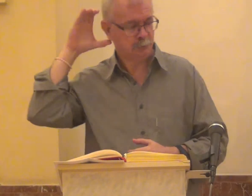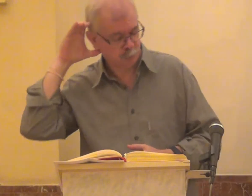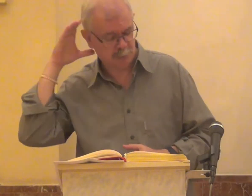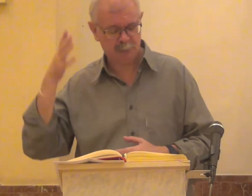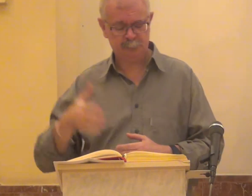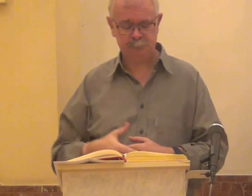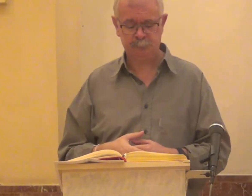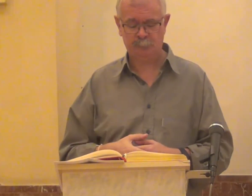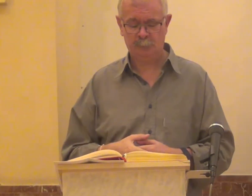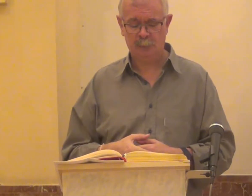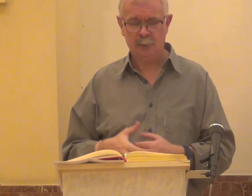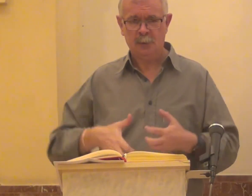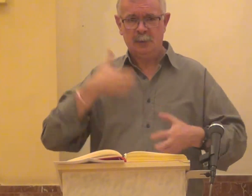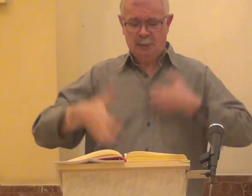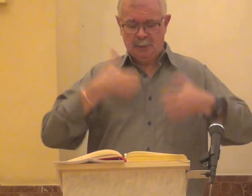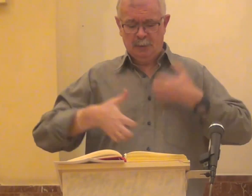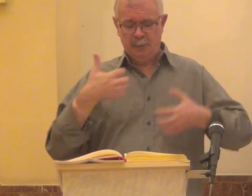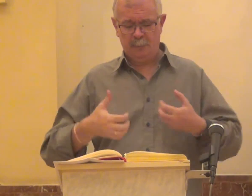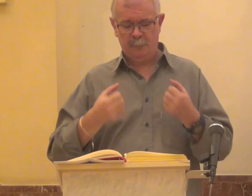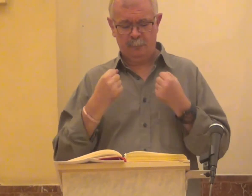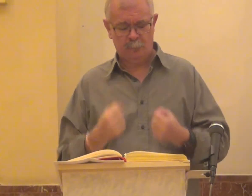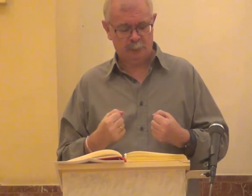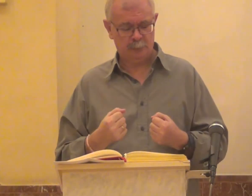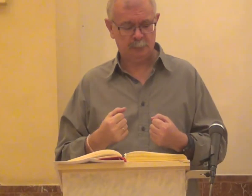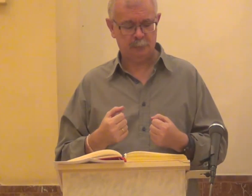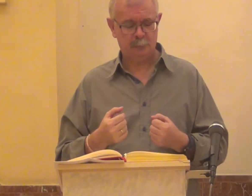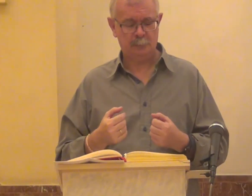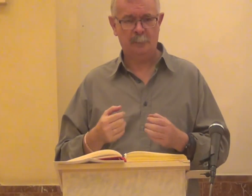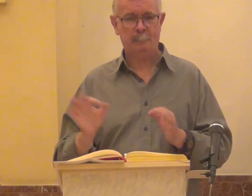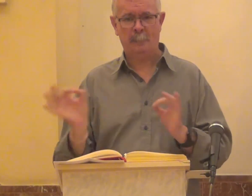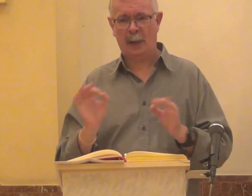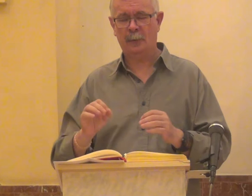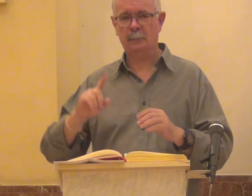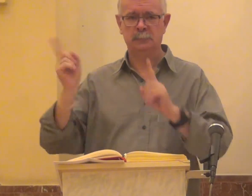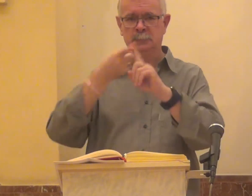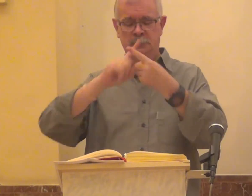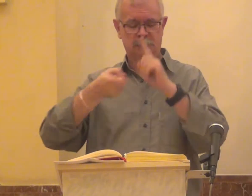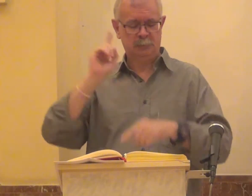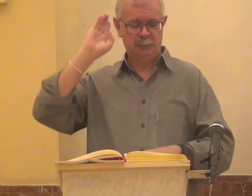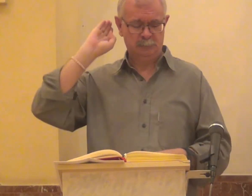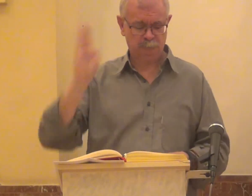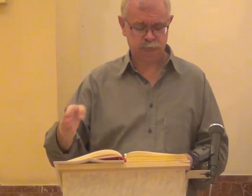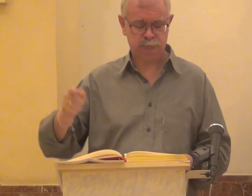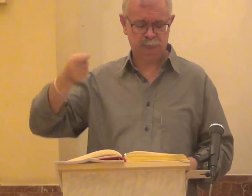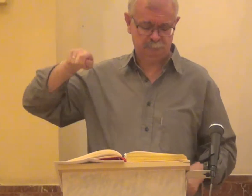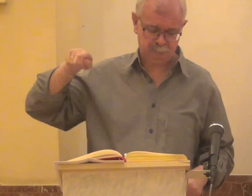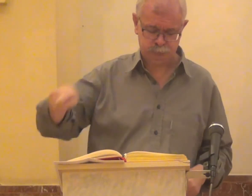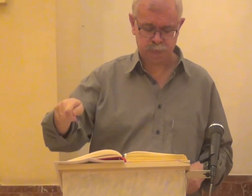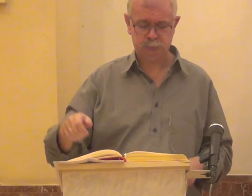y yo los escucharé Se encenderá mi ira y os haré morir a